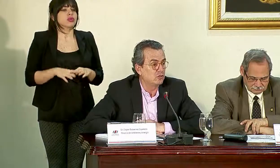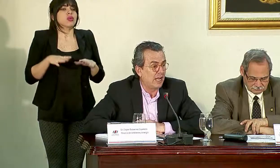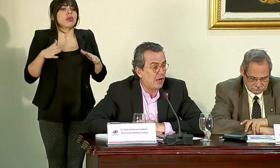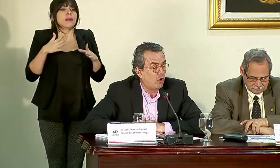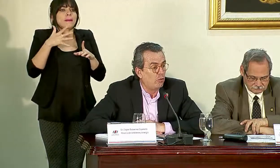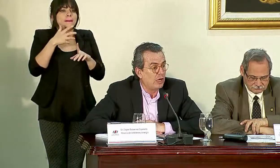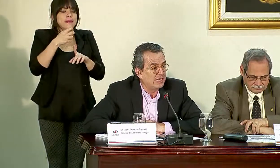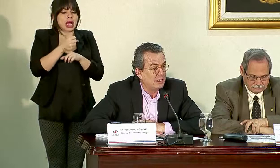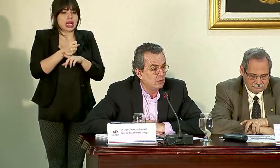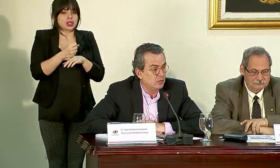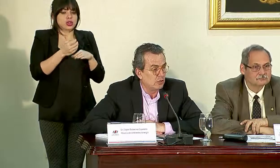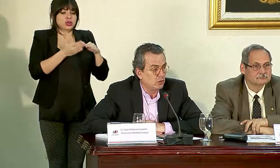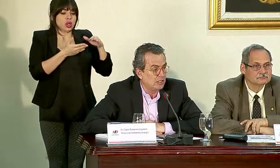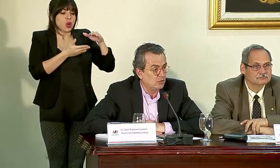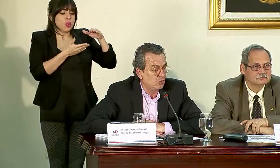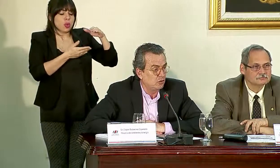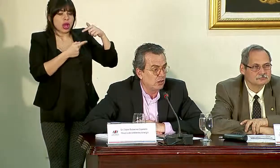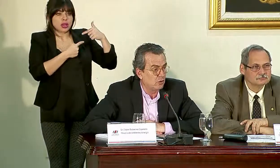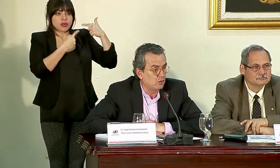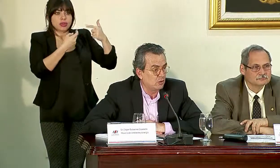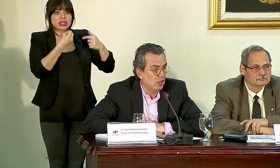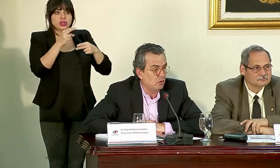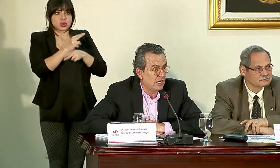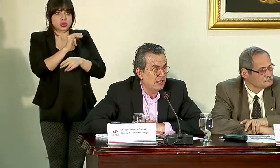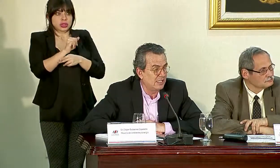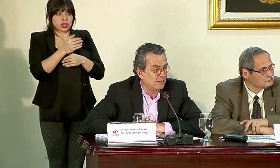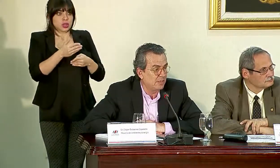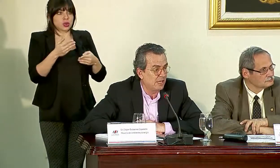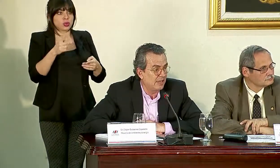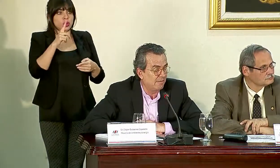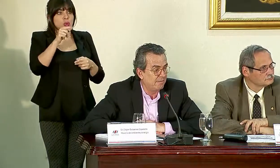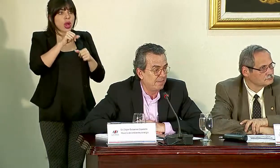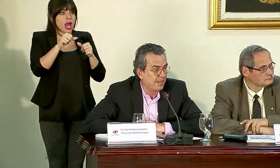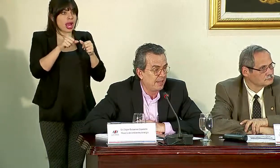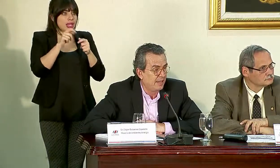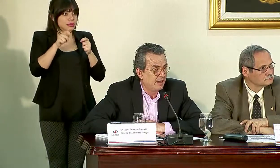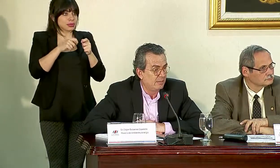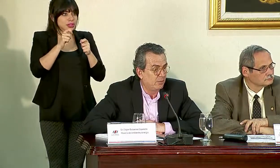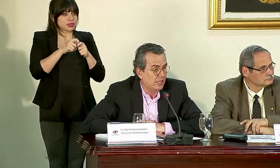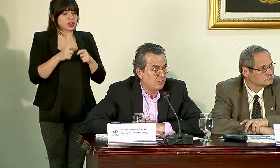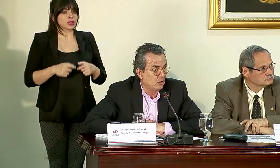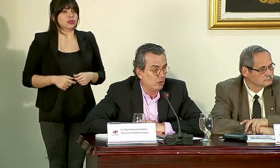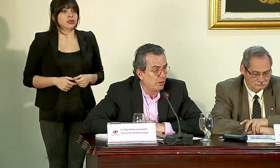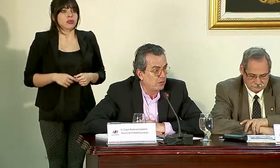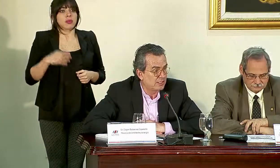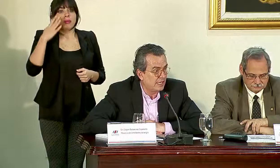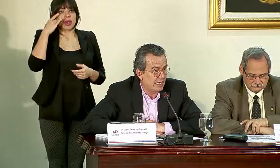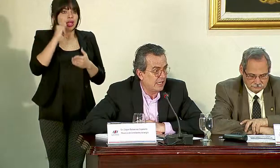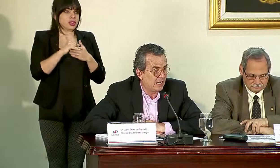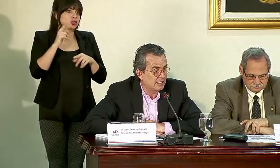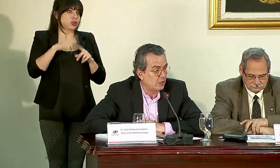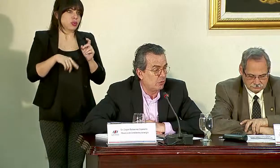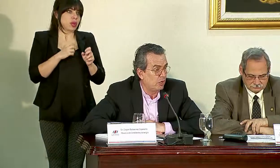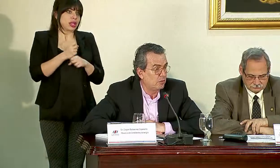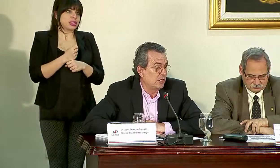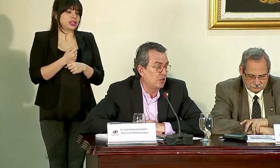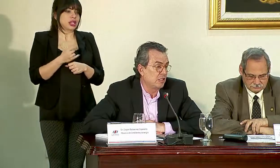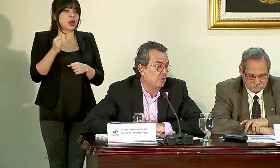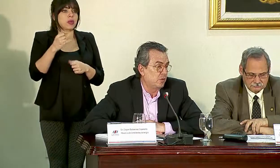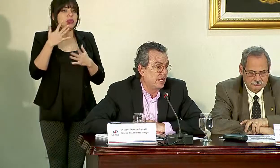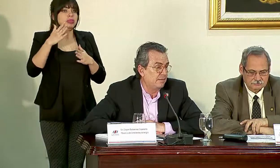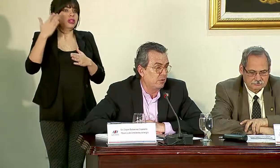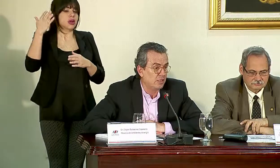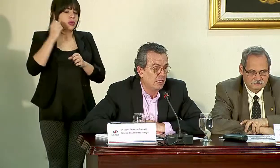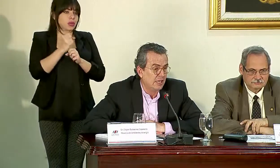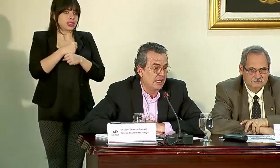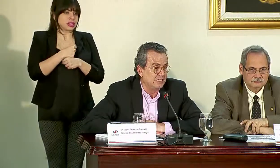impactos acumulativos en la utilización de un recurso en un área determinada, porque eso no lo podemos hacer así como lo hemos estado